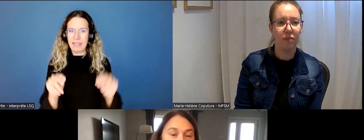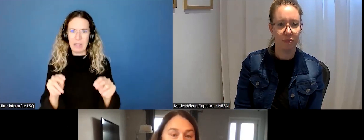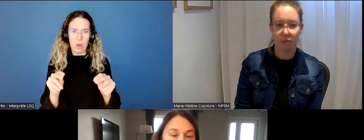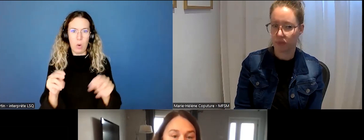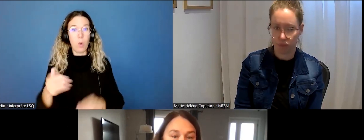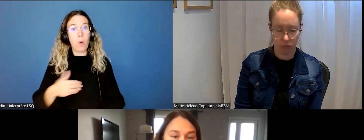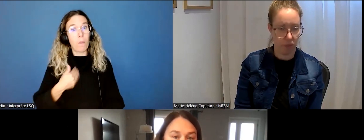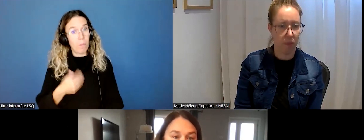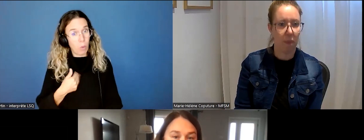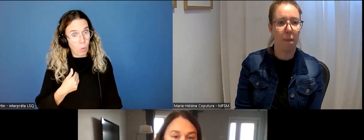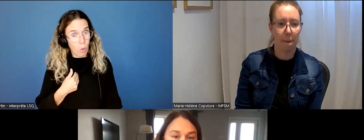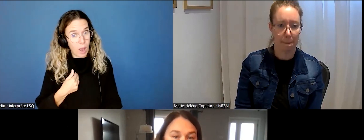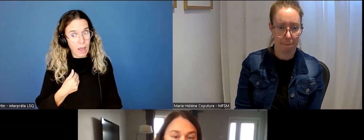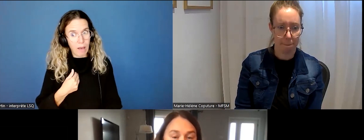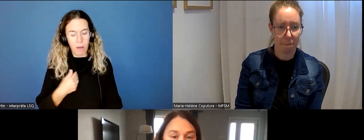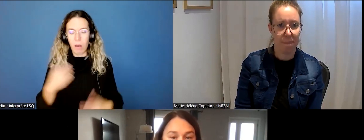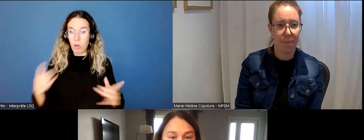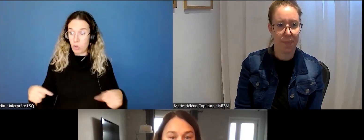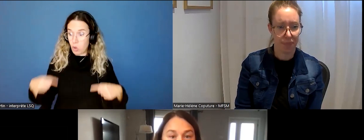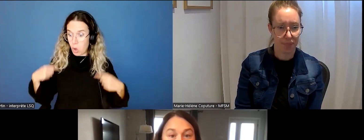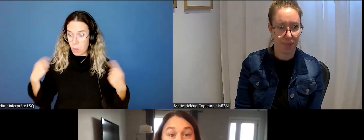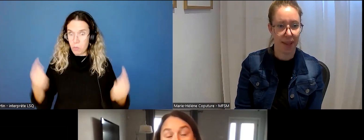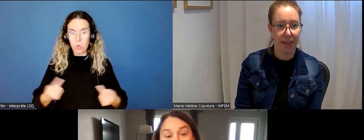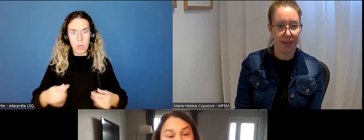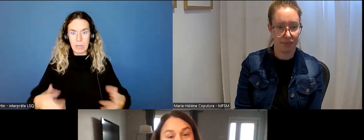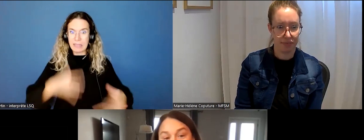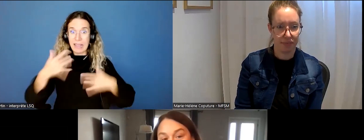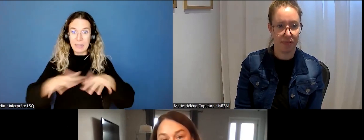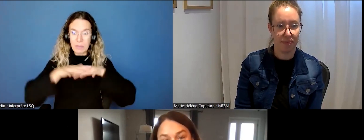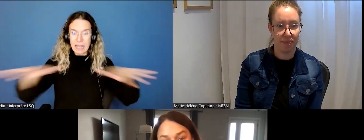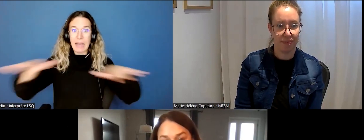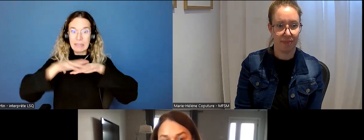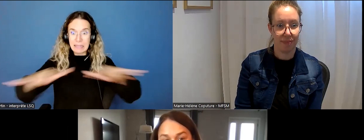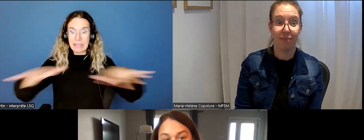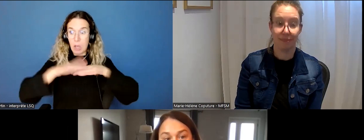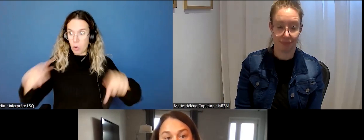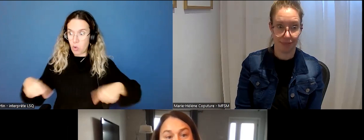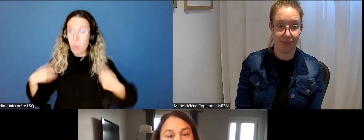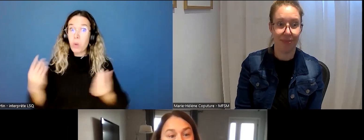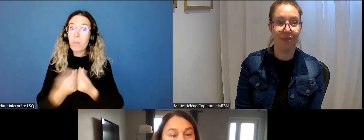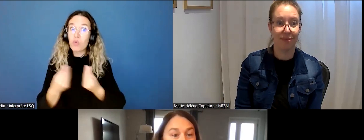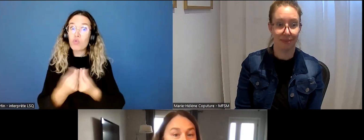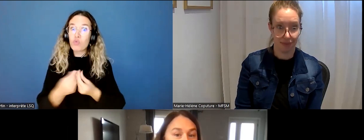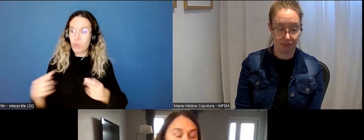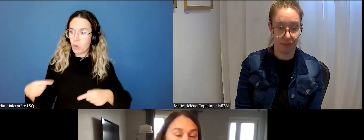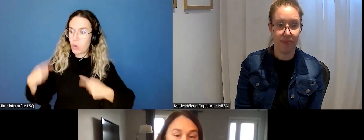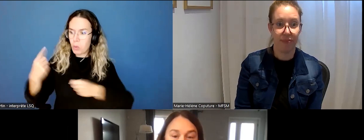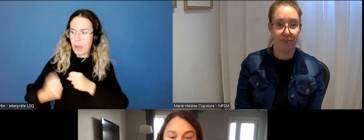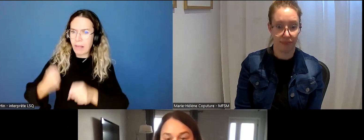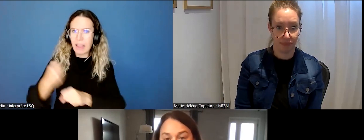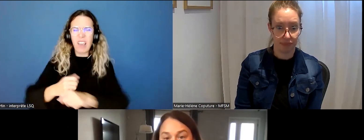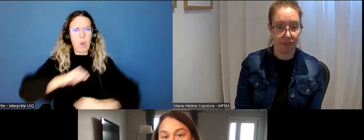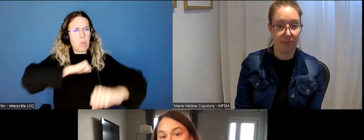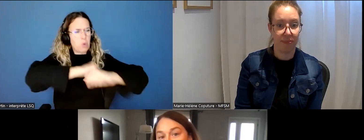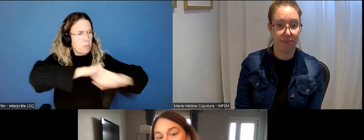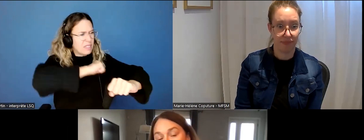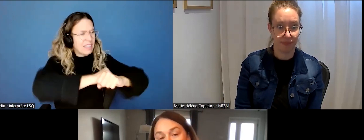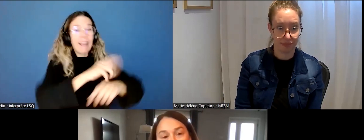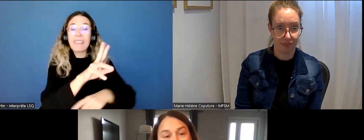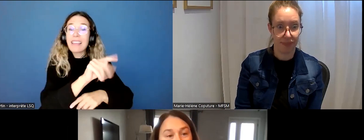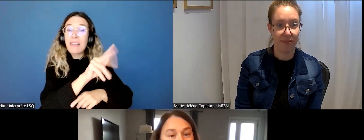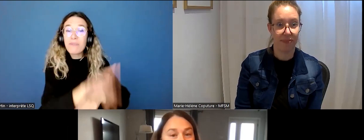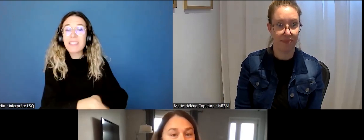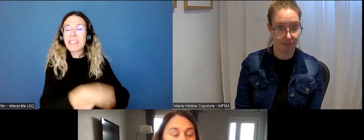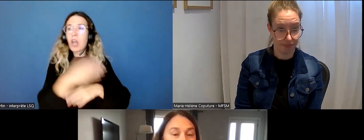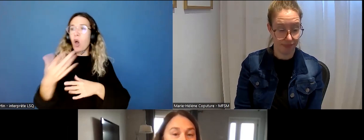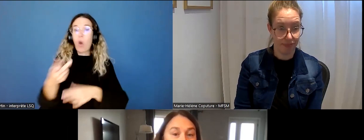'il y a jamais eu autant de sensibilisation à la violence conjugale que dans les dernières années. Il y a eu des publicités télévisées, il y